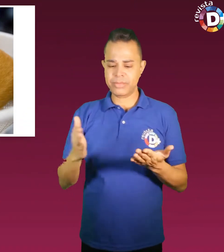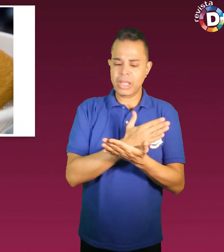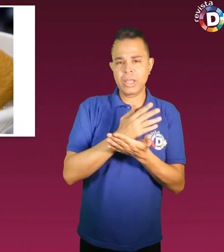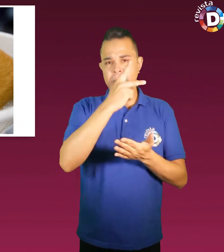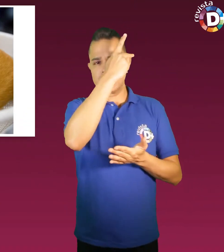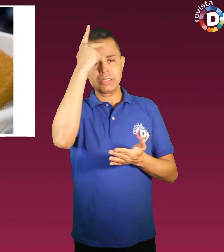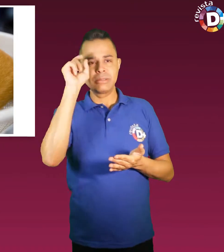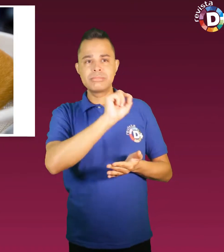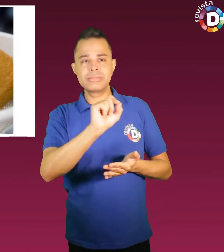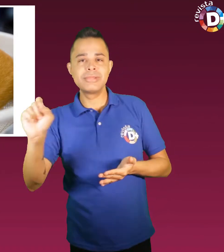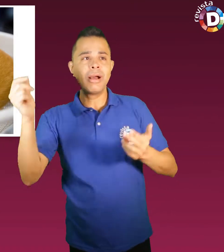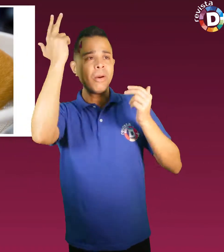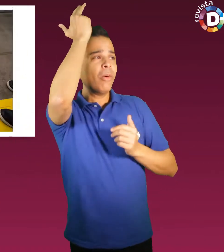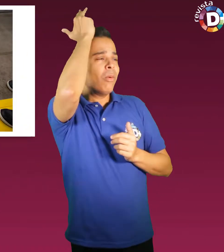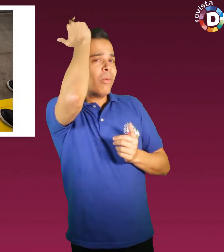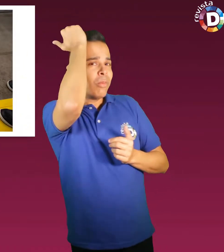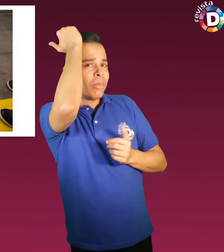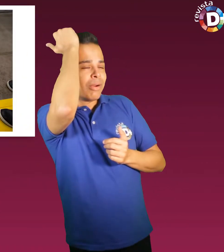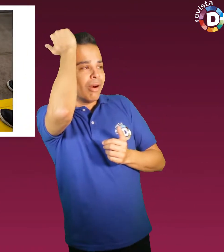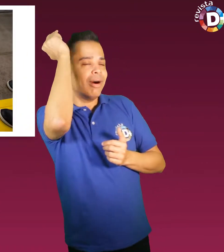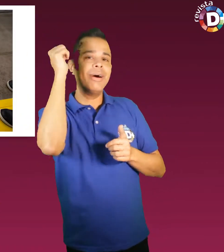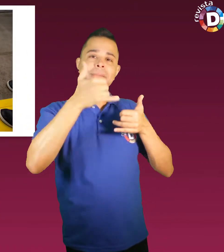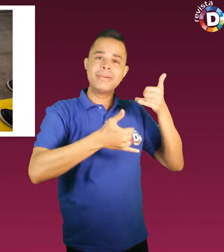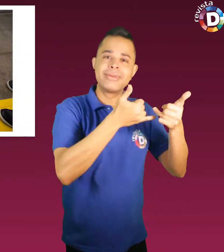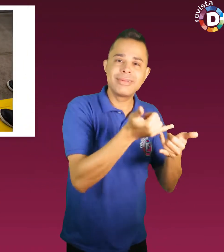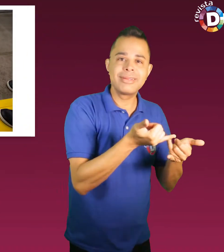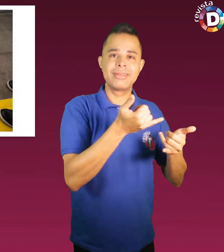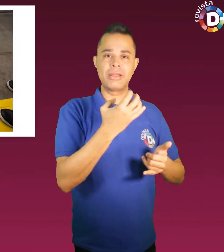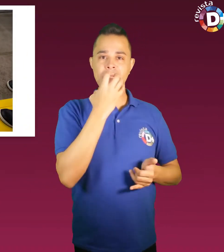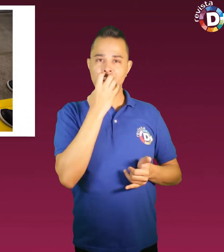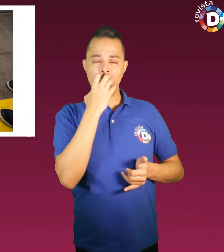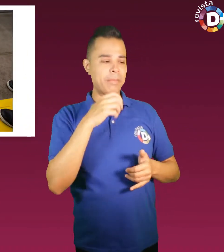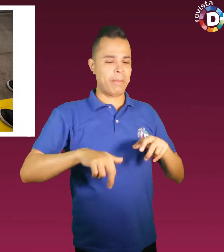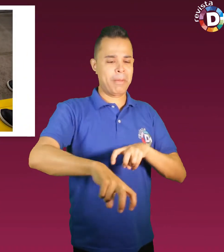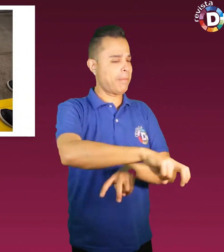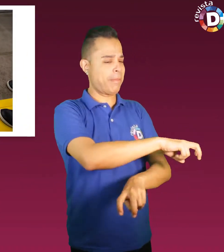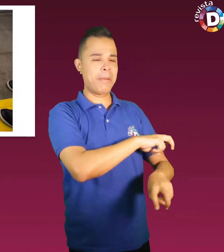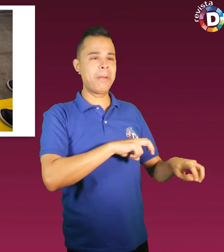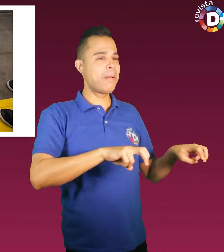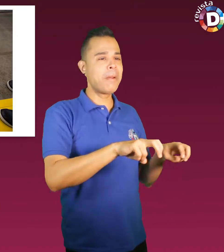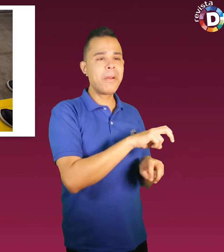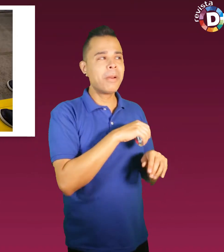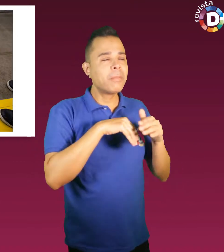se encantam com os coelhinhos, elas podem brincar com os cães serelepes que aparecem por lá.